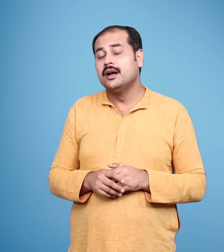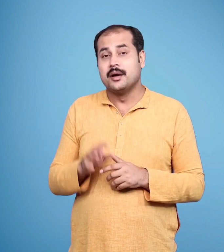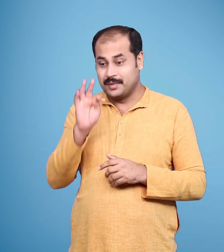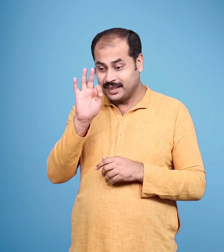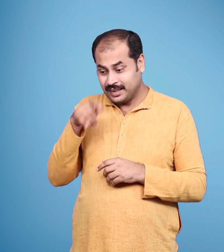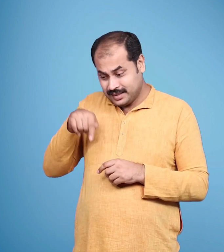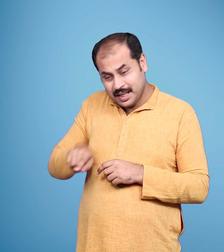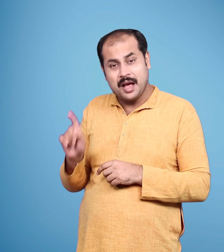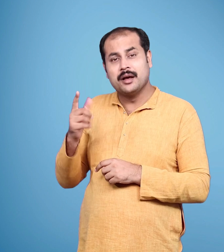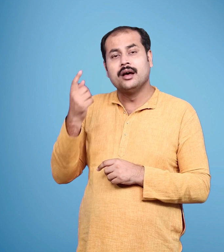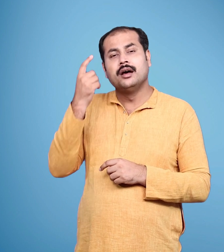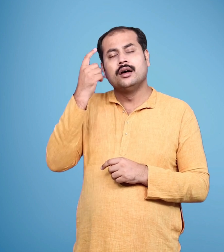उन्होंने एक सपना देखा था